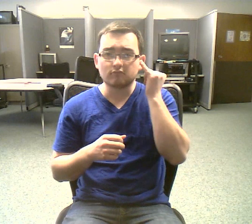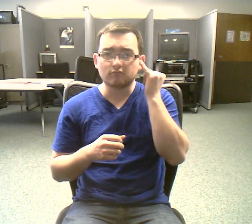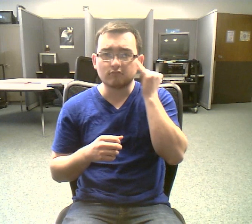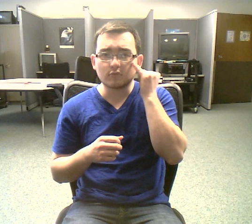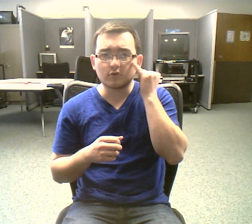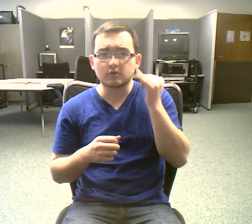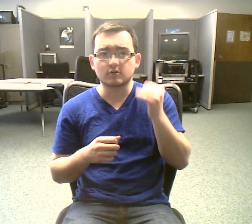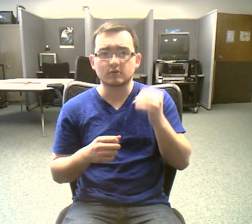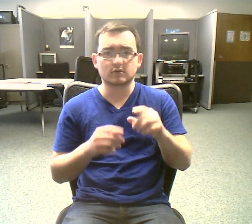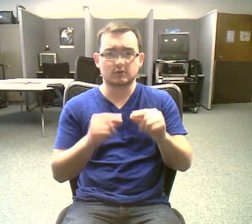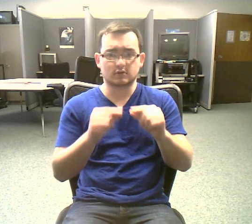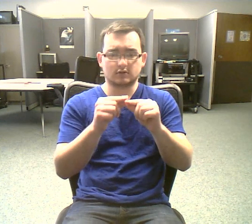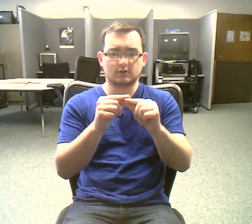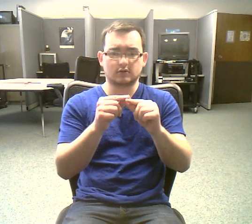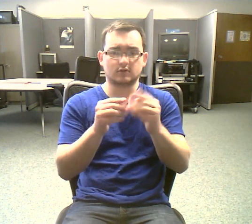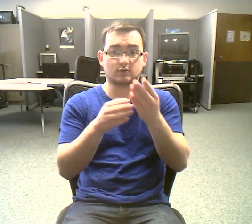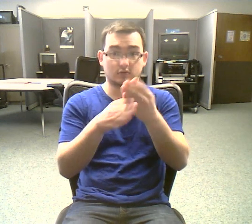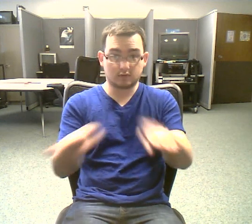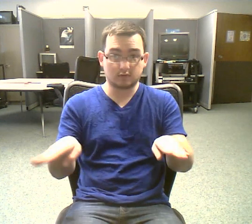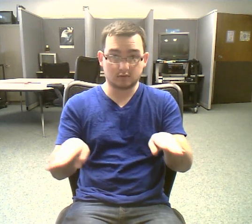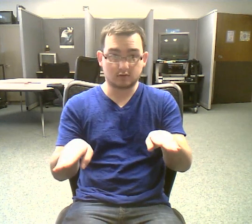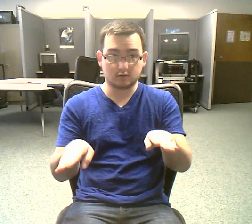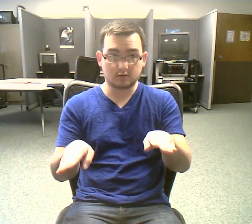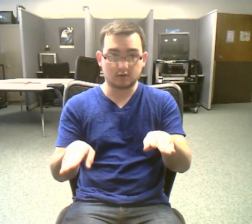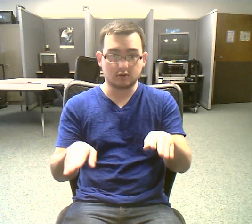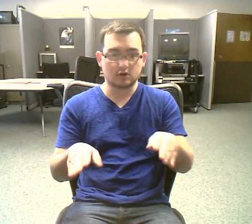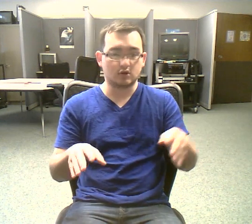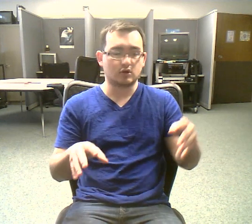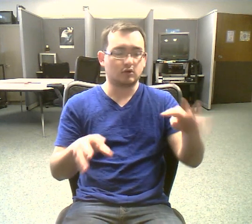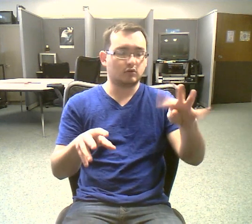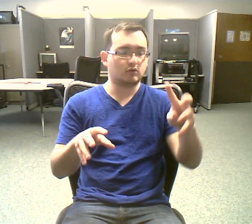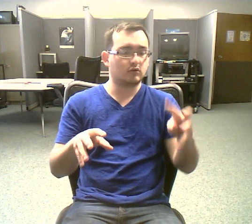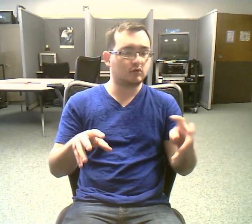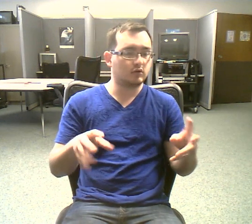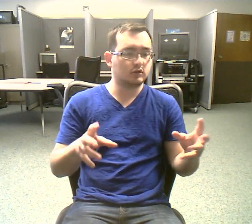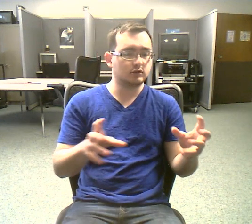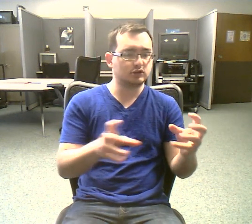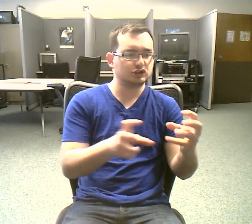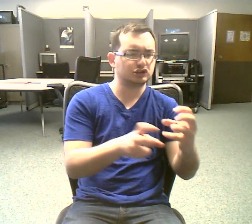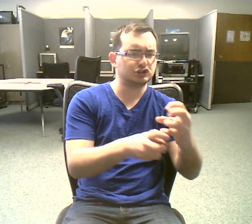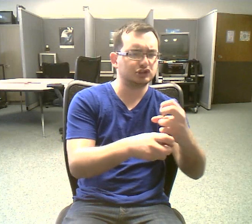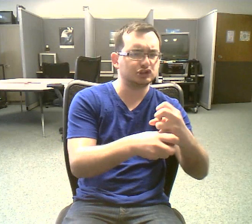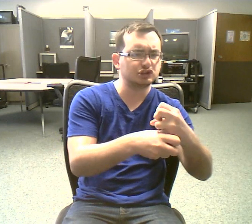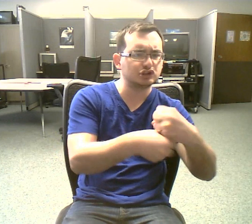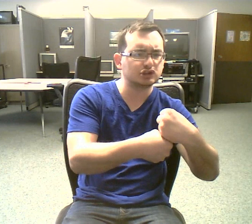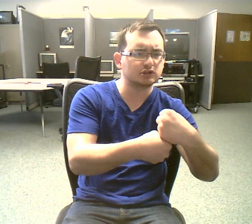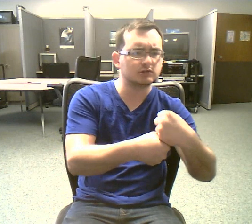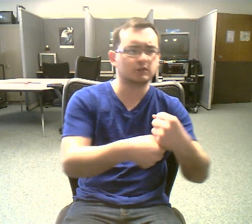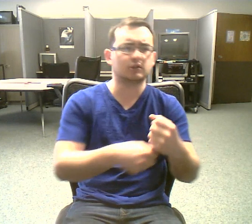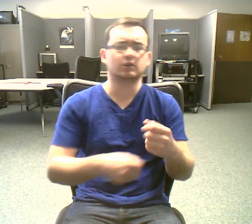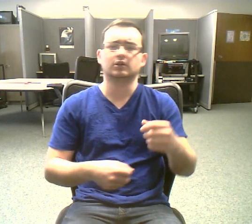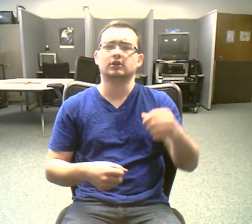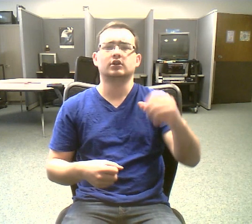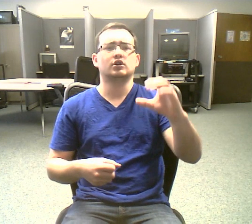becomes very compact. It condenses. When the chromatin comes together, you can see the chromosomes.